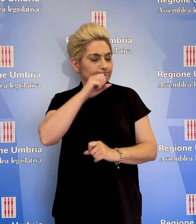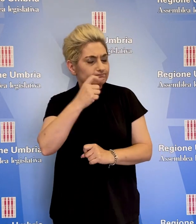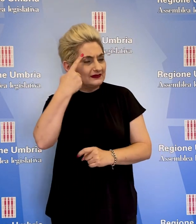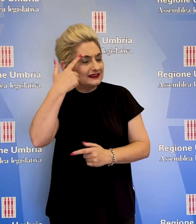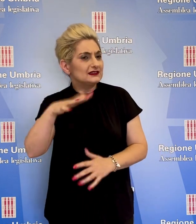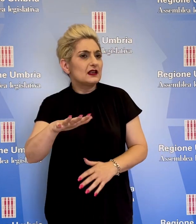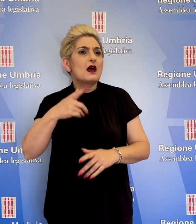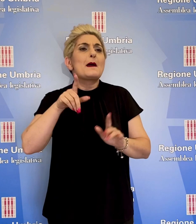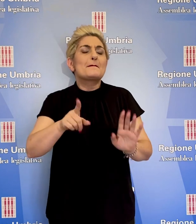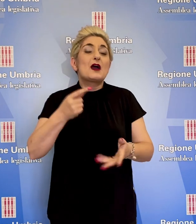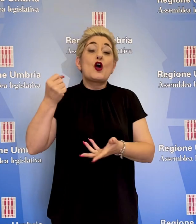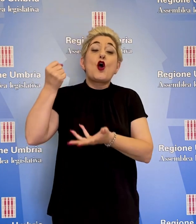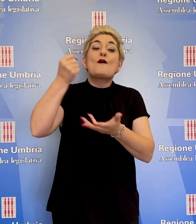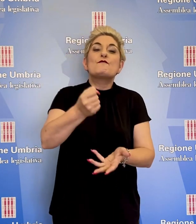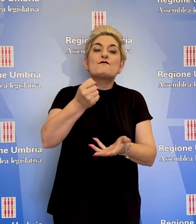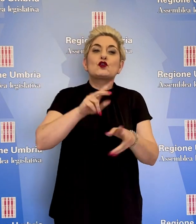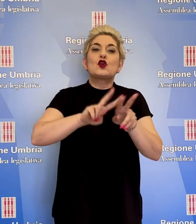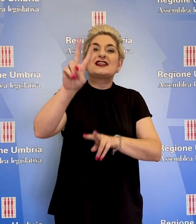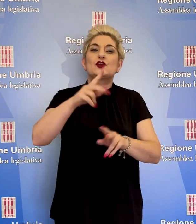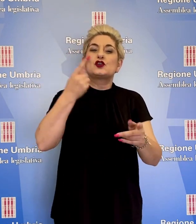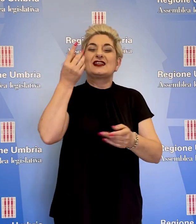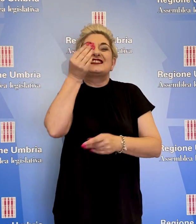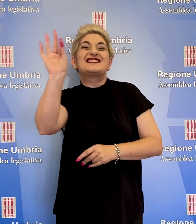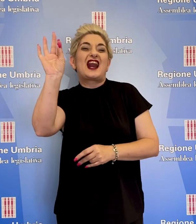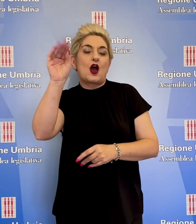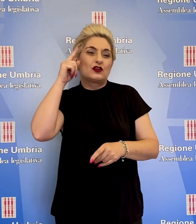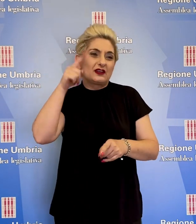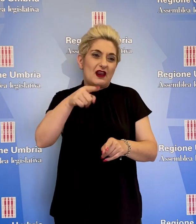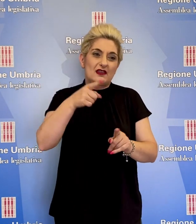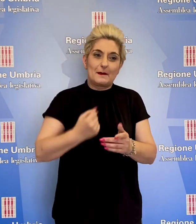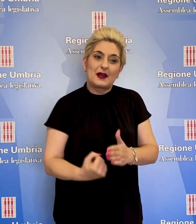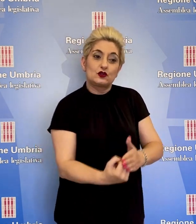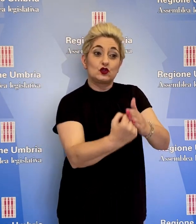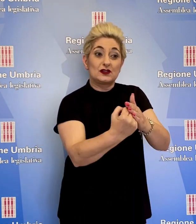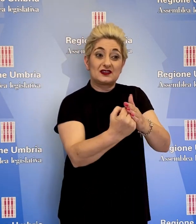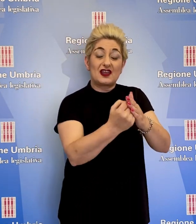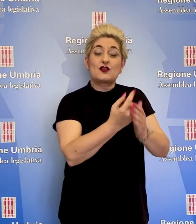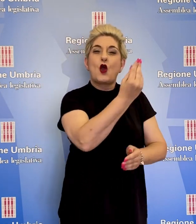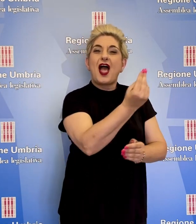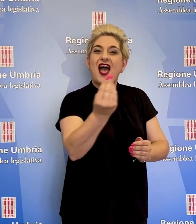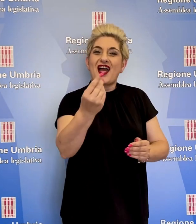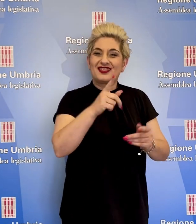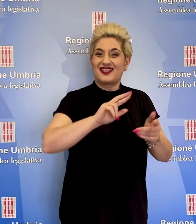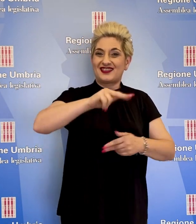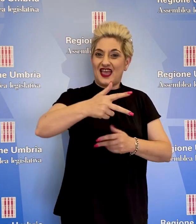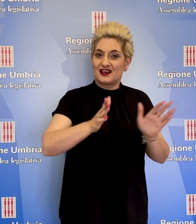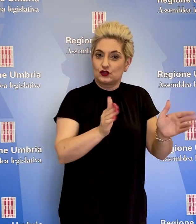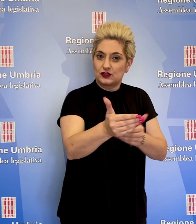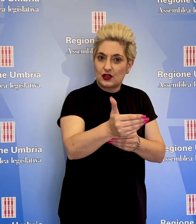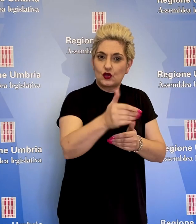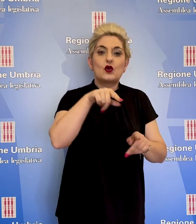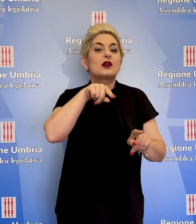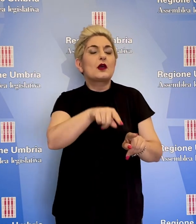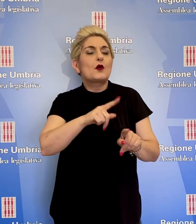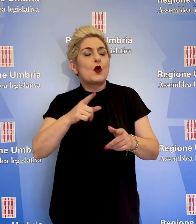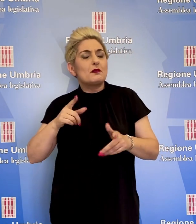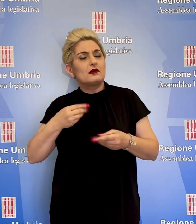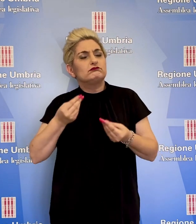È stato previsto un fondo nazionale straordinario per il sostegno agli enti del terzo settore, con una dotazione iniziale di